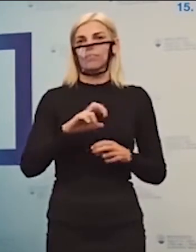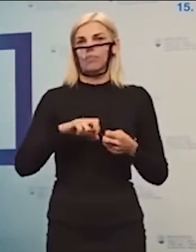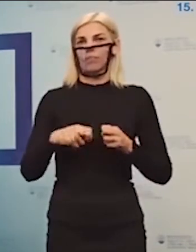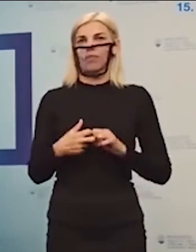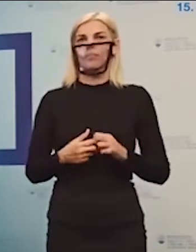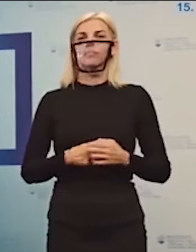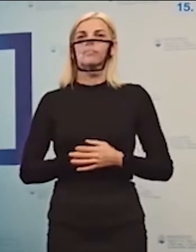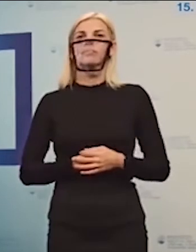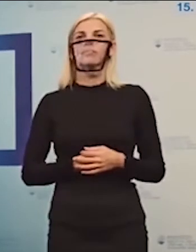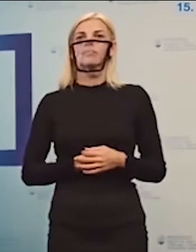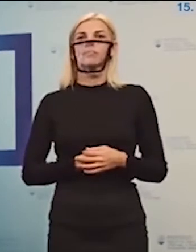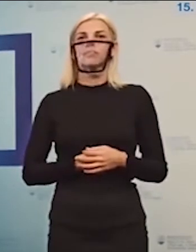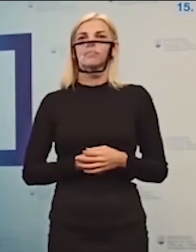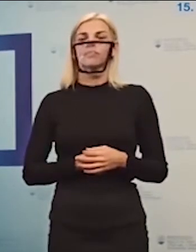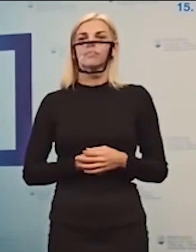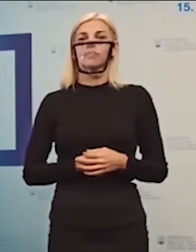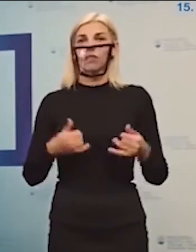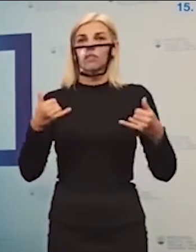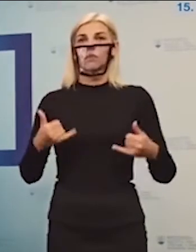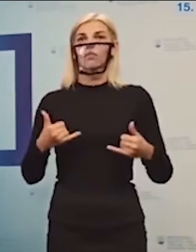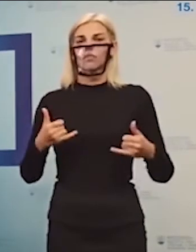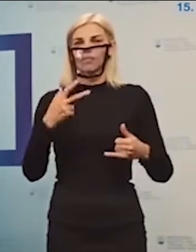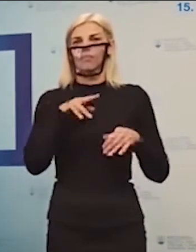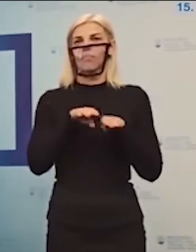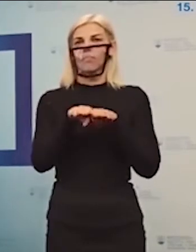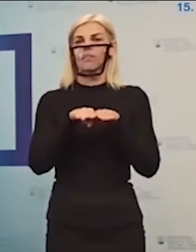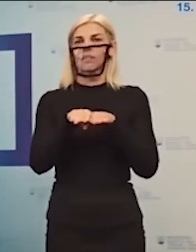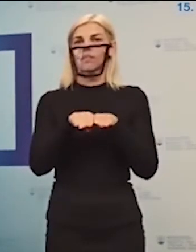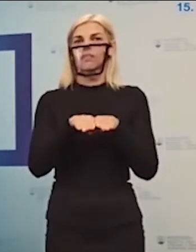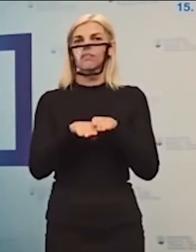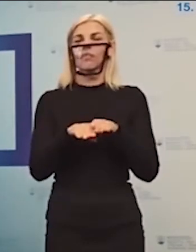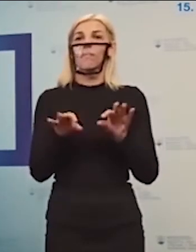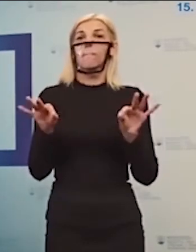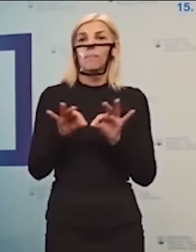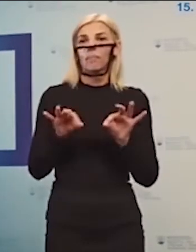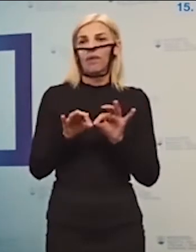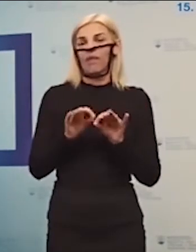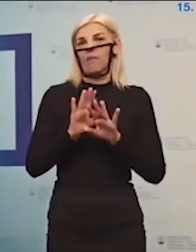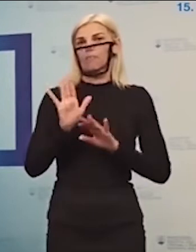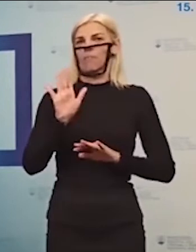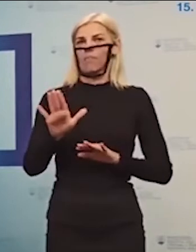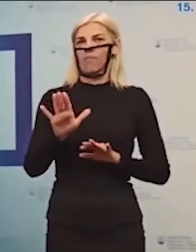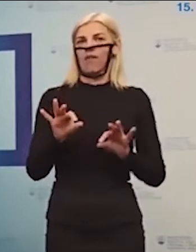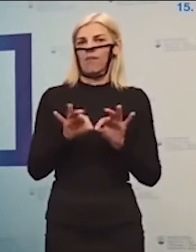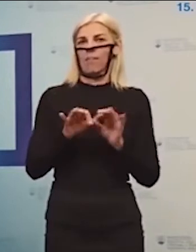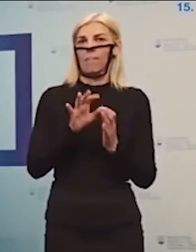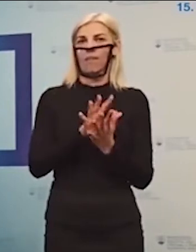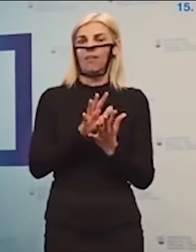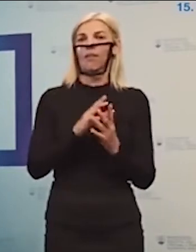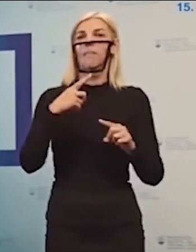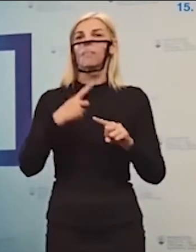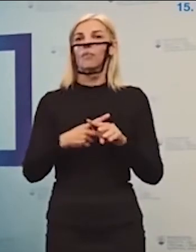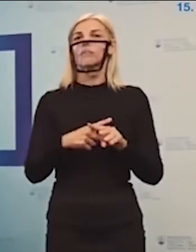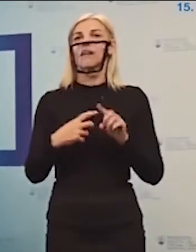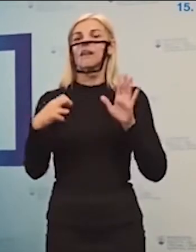mať. V súčasnosti už ministerstvo, poviem, že pripravuje alebo má už pripravené a bude ho naplňať aj register